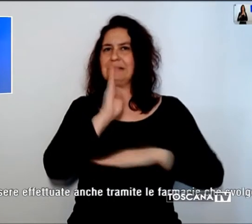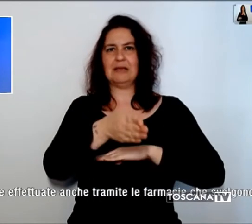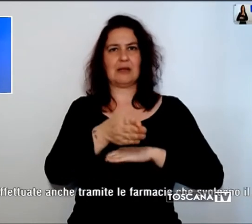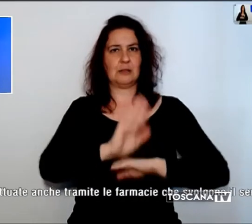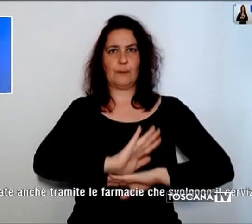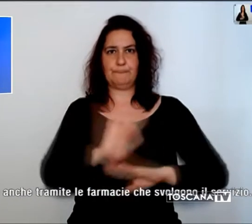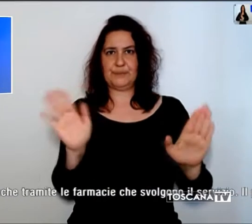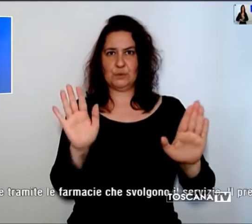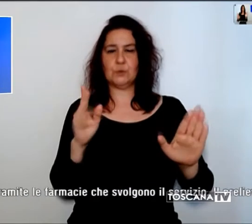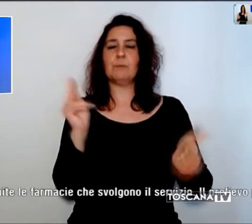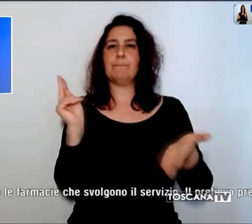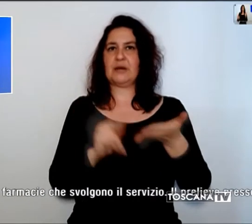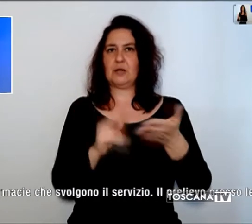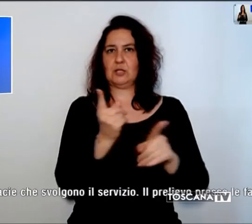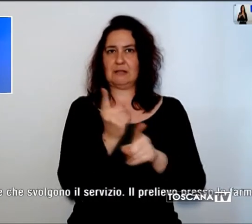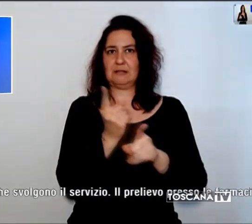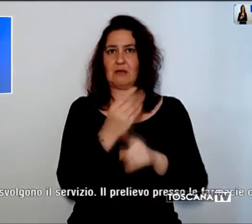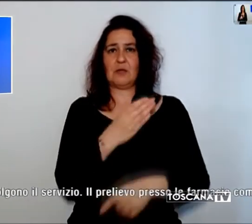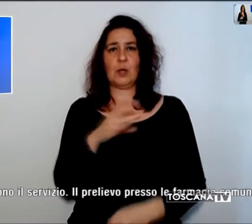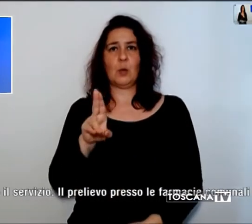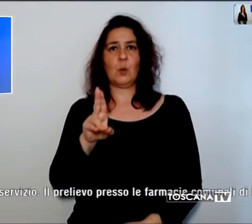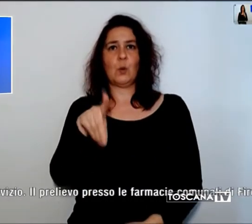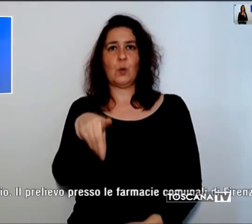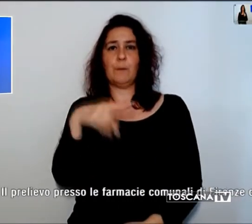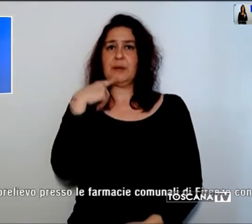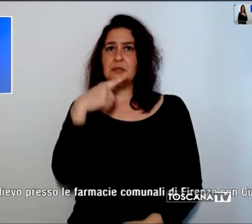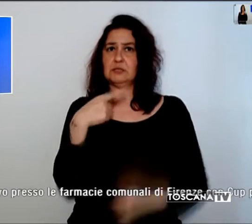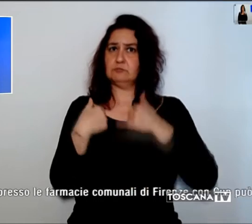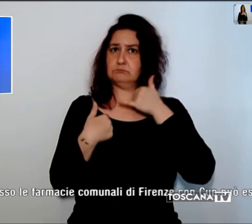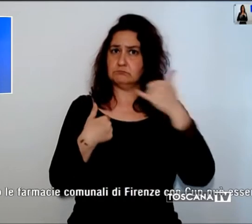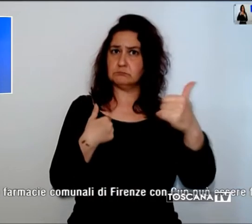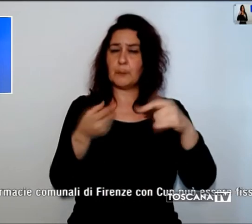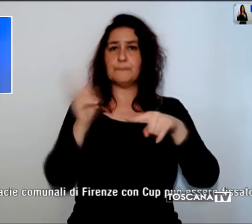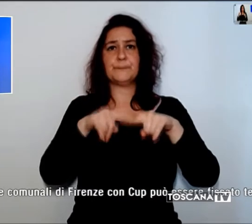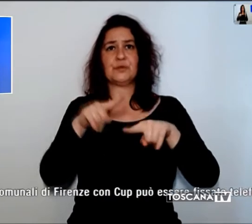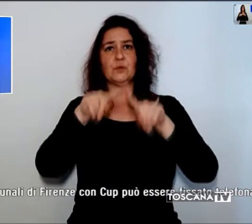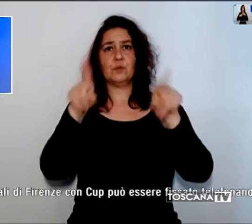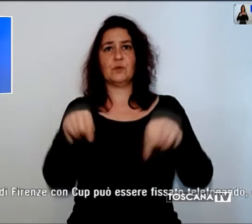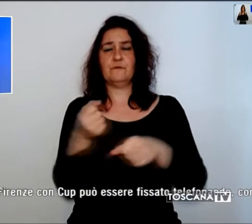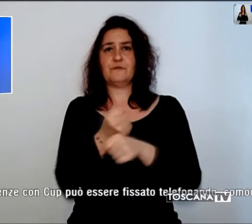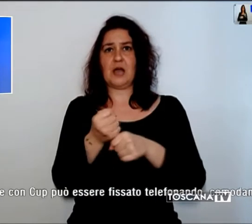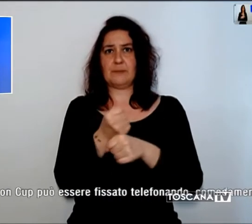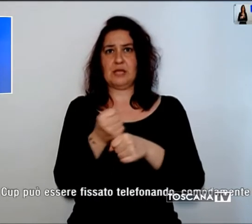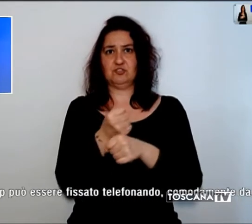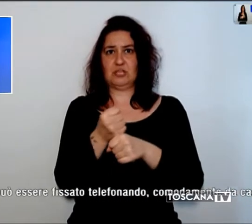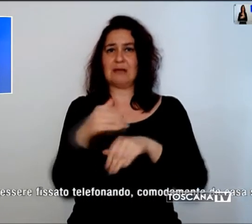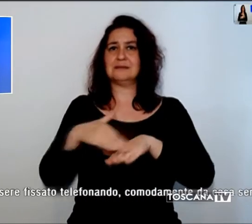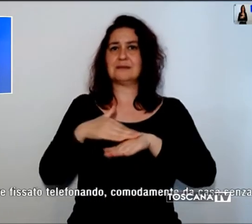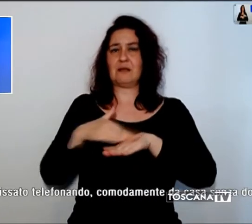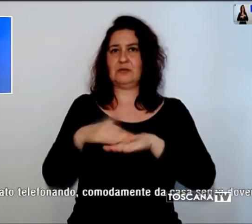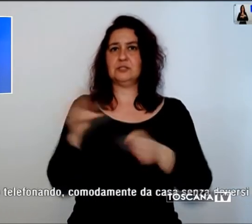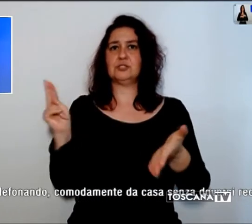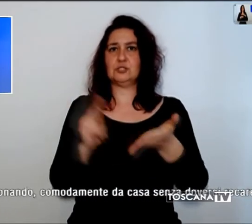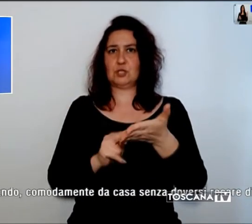sistema CUP le prenotazioni possono essere effettuate anche tramite le farmacie che svolgono il servizio. Il